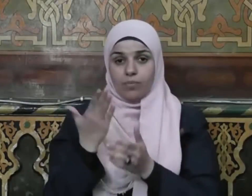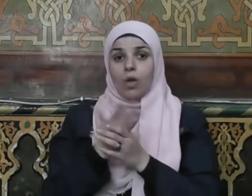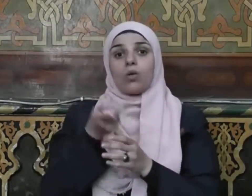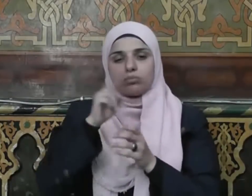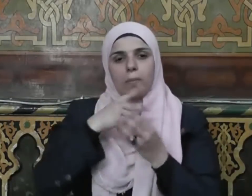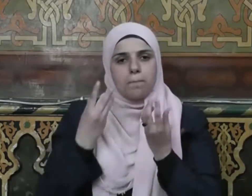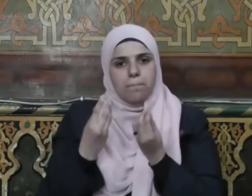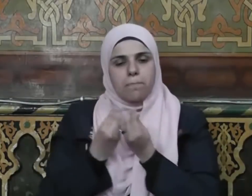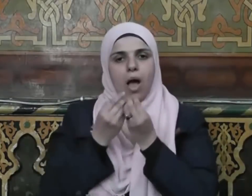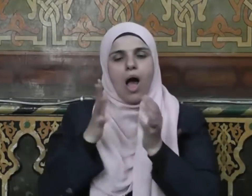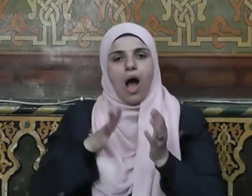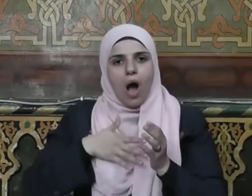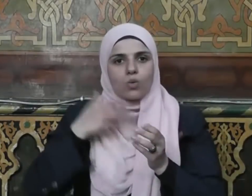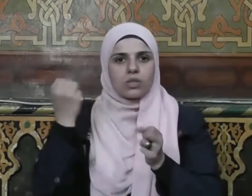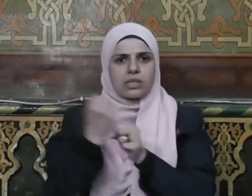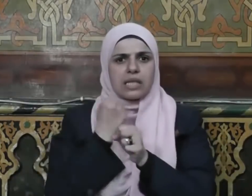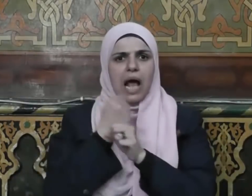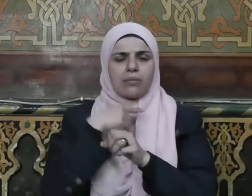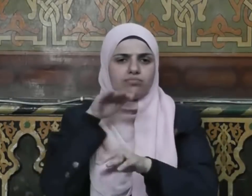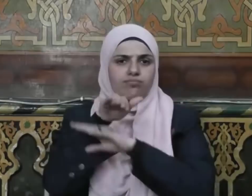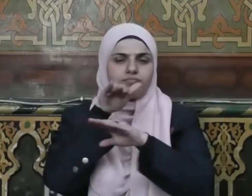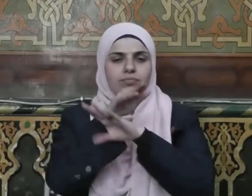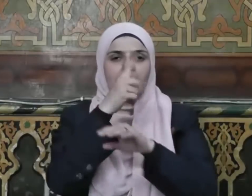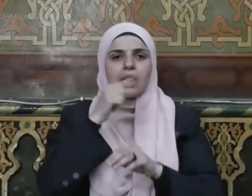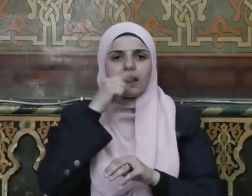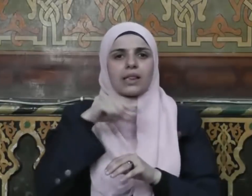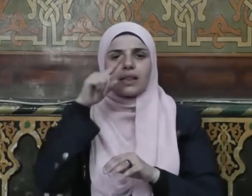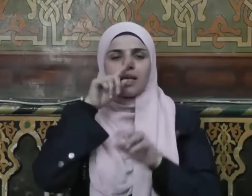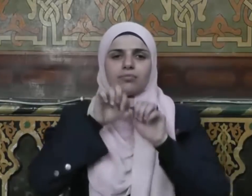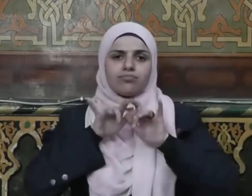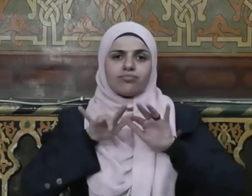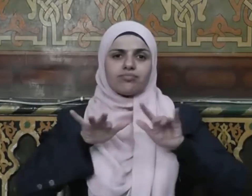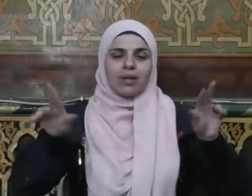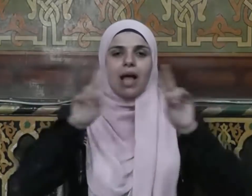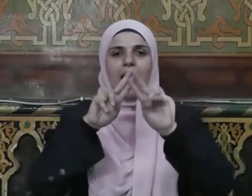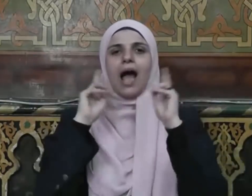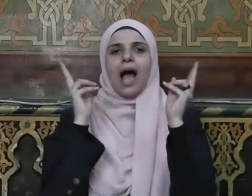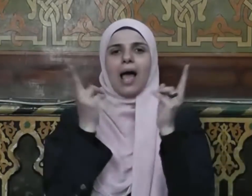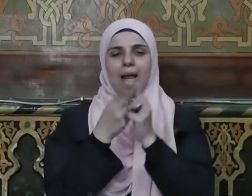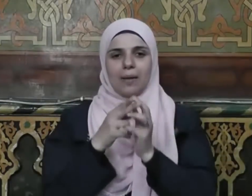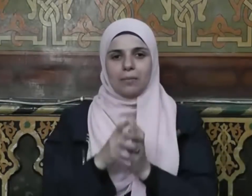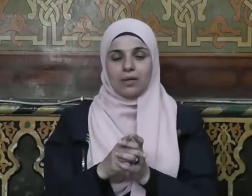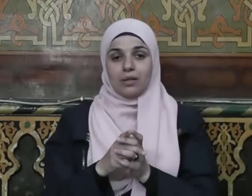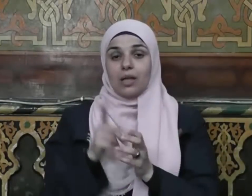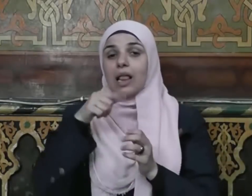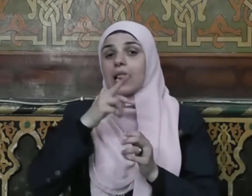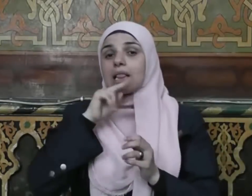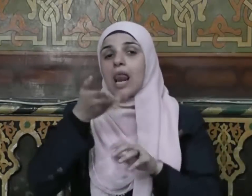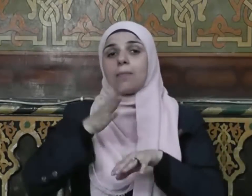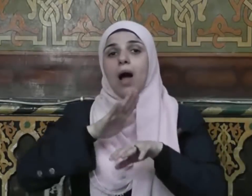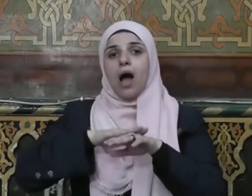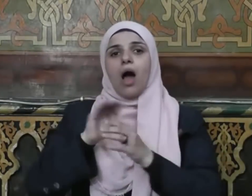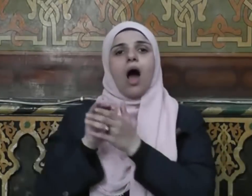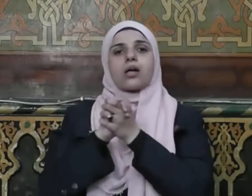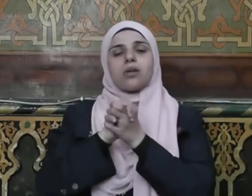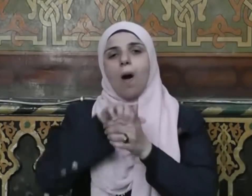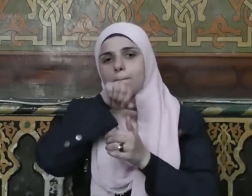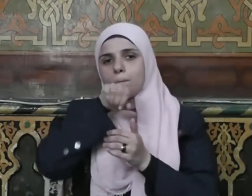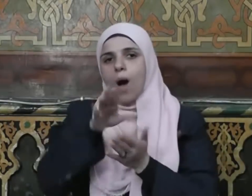وإقامة دينه وتبليغه للعالمين إن الحديث عن أصحاب رسول الله